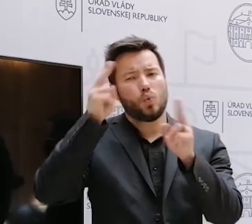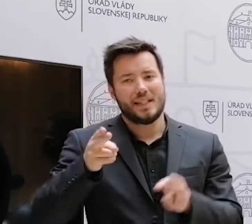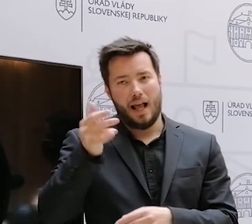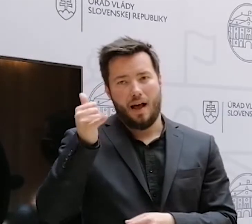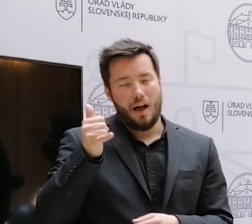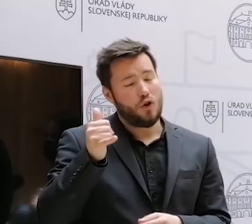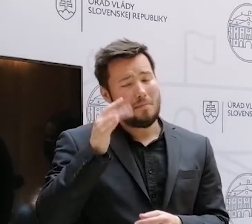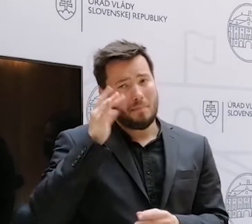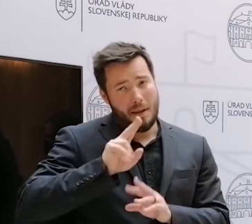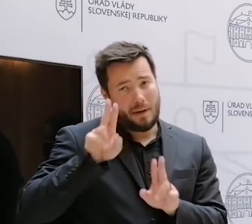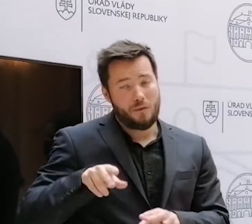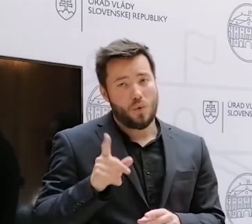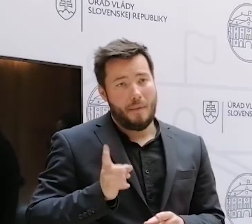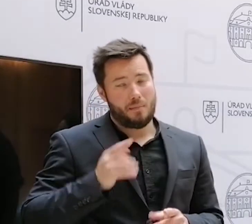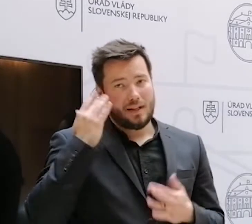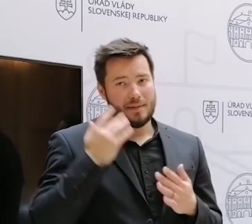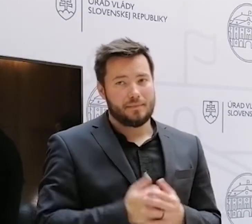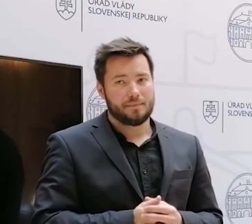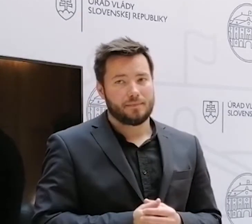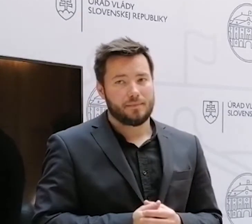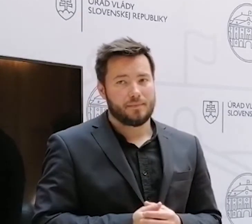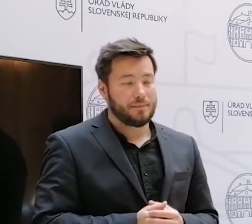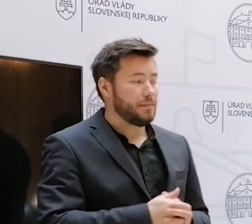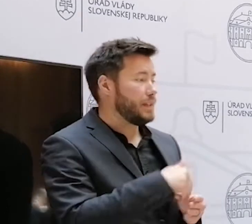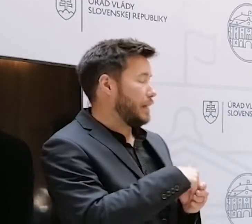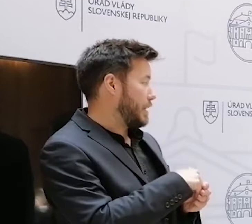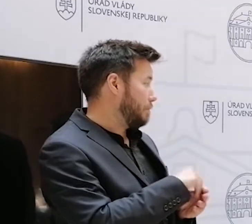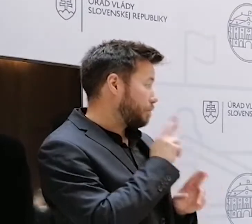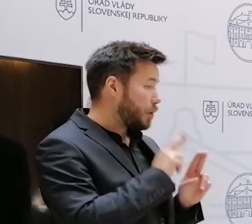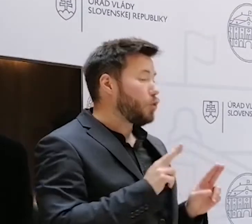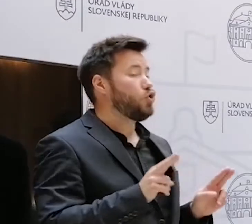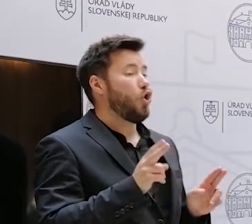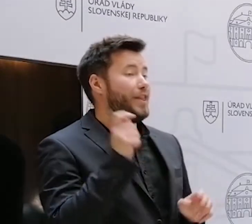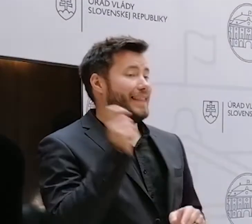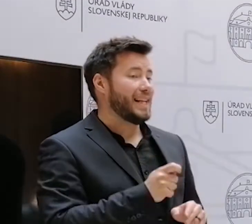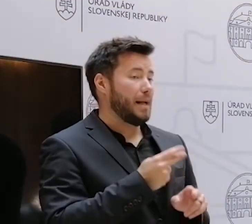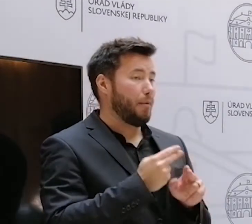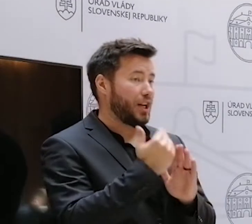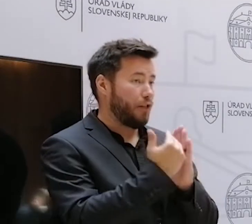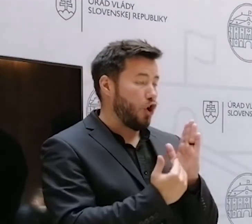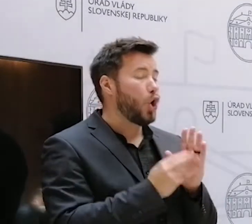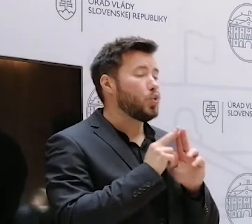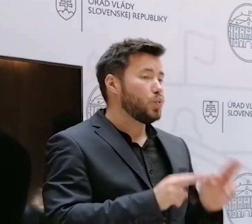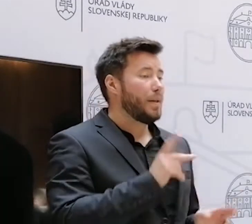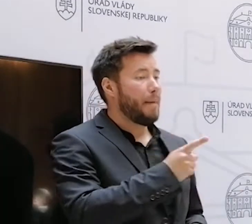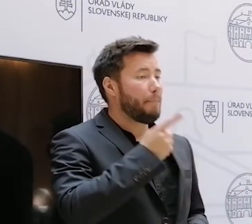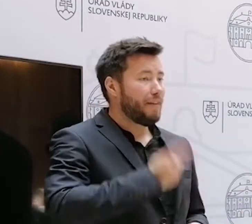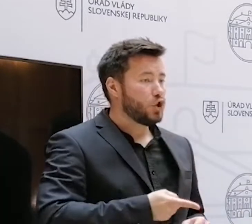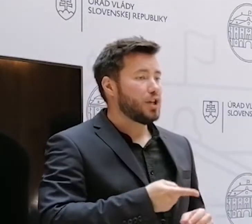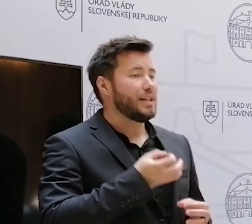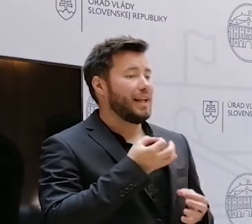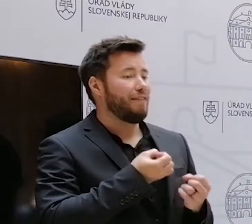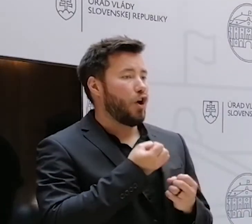mieste, podľa mňa sa tým zamyslieť. Máte pravdu. Čiže viete si predstaviť, že bude v trestnom poriadku určená povinnosť súdu informovať príslušné